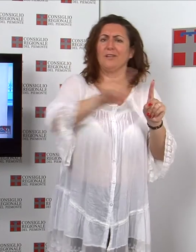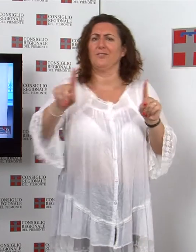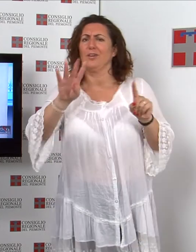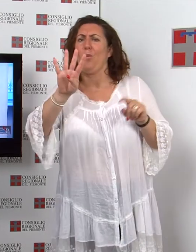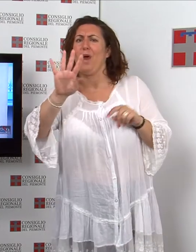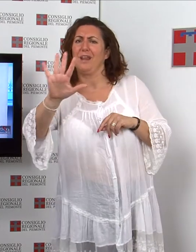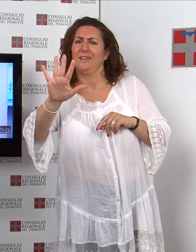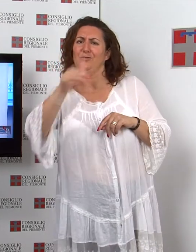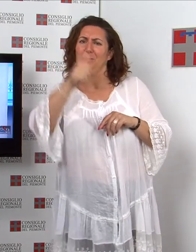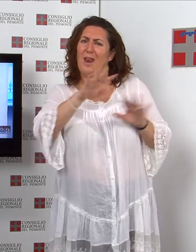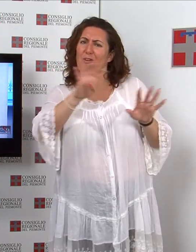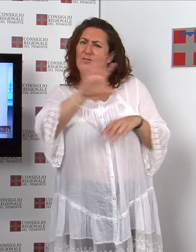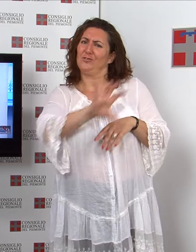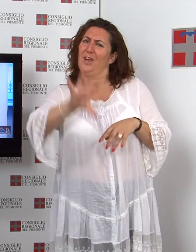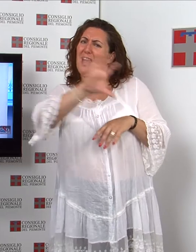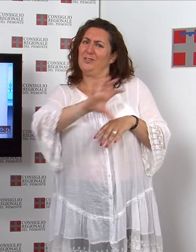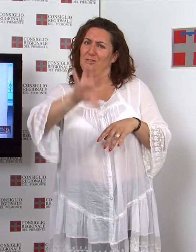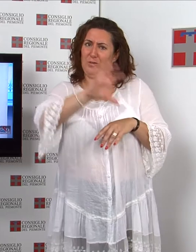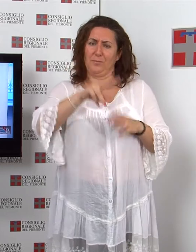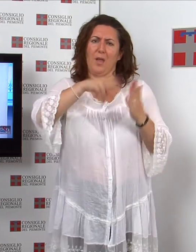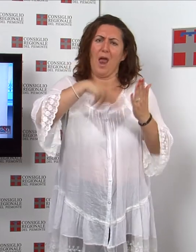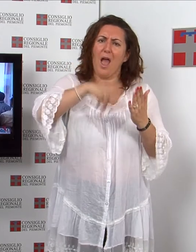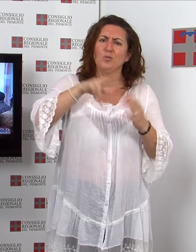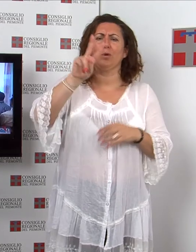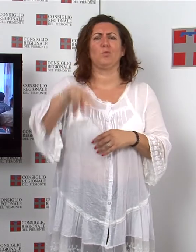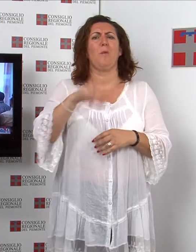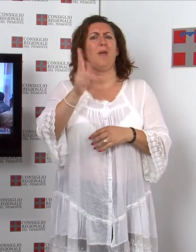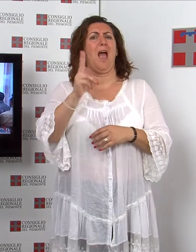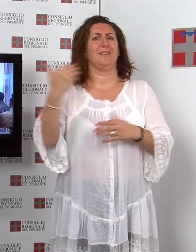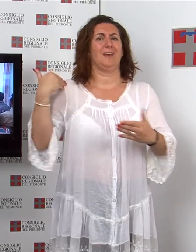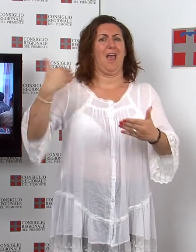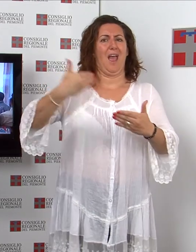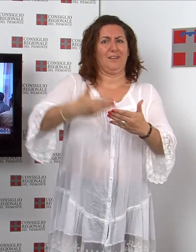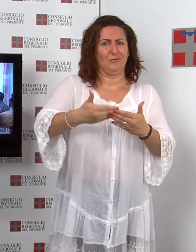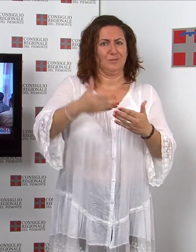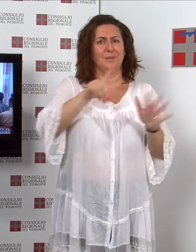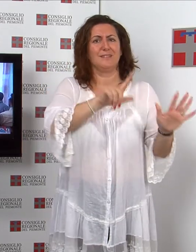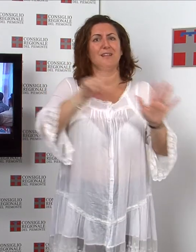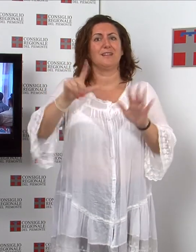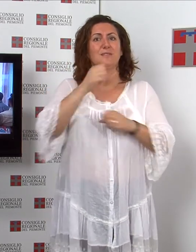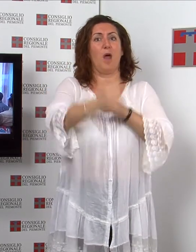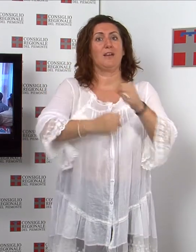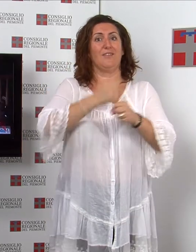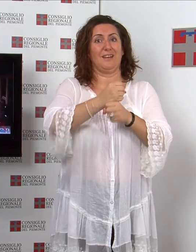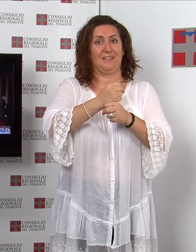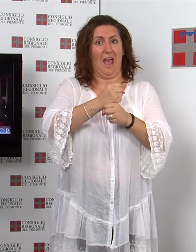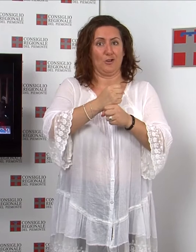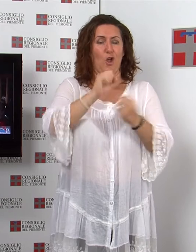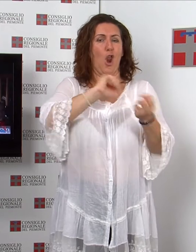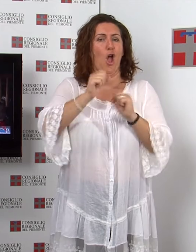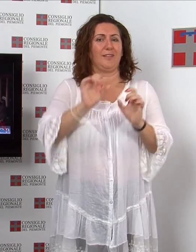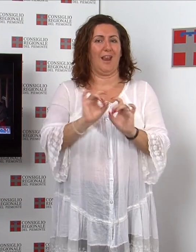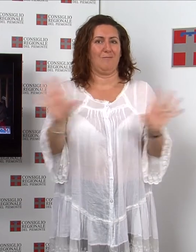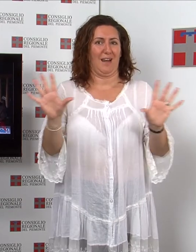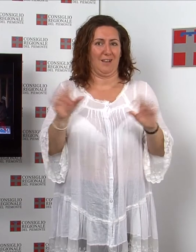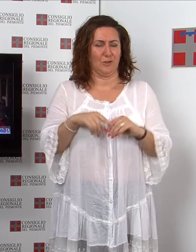lettura e musica 2013, nel settantesimo anniversario dell'inizio della lotta di liberazione L'iniziativa promossa dal Comitato